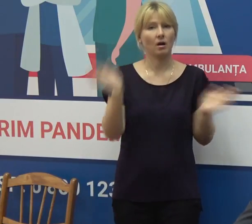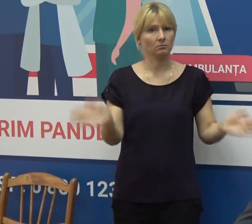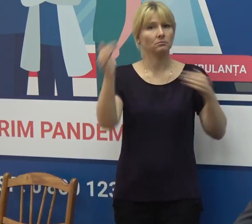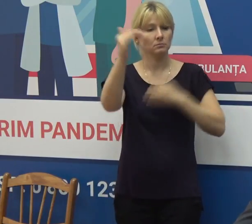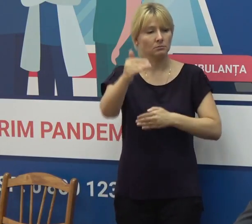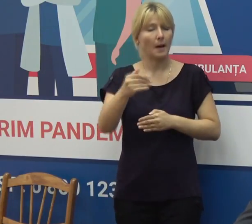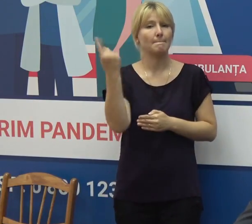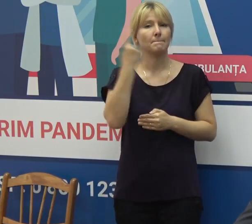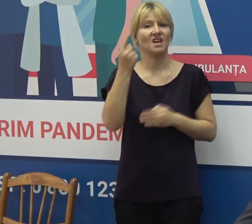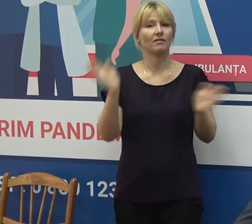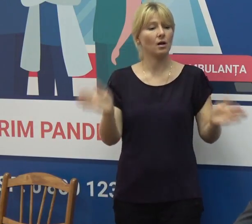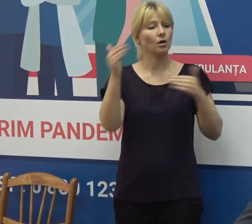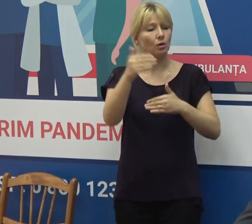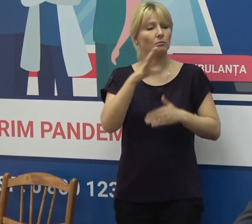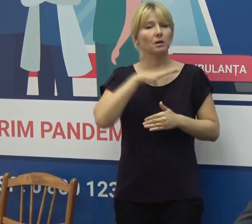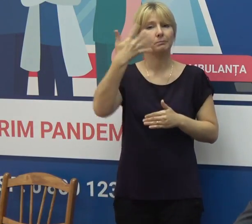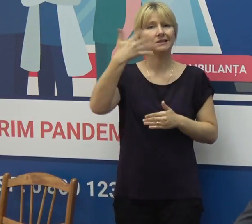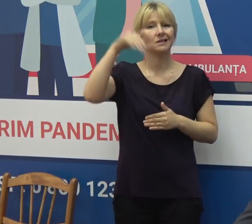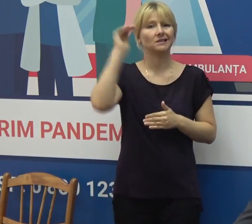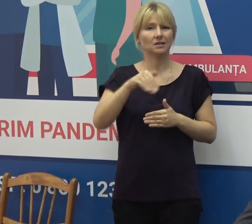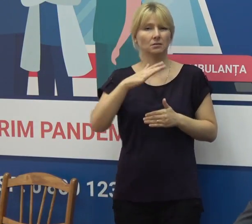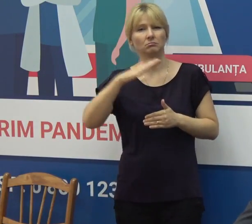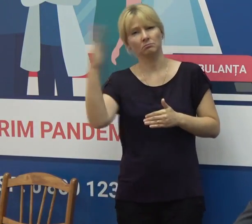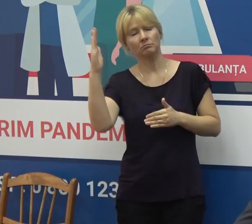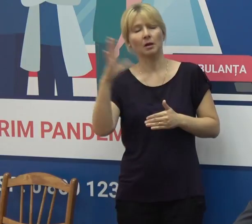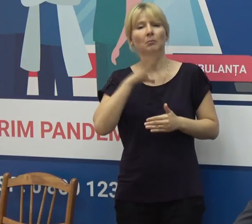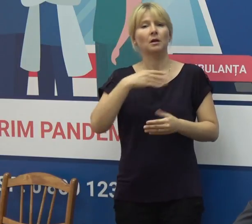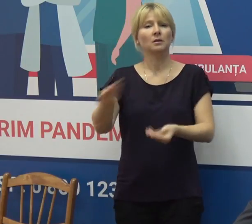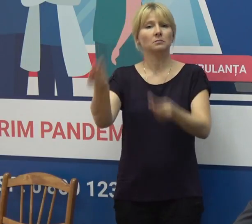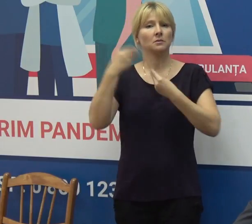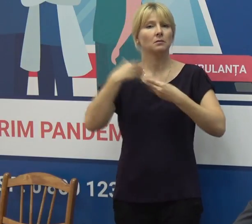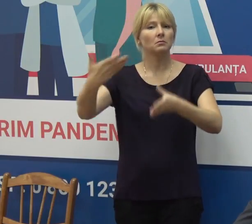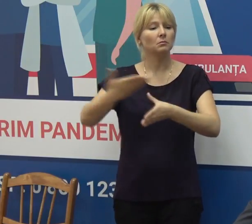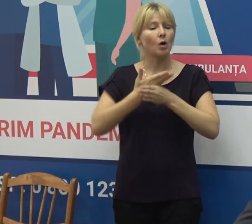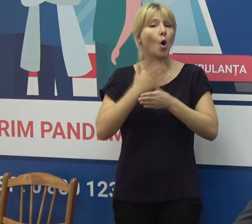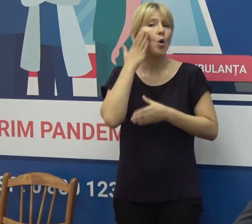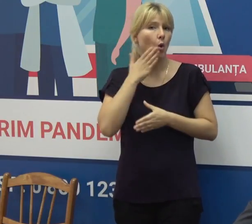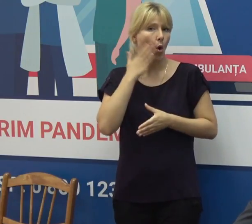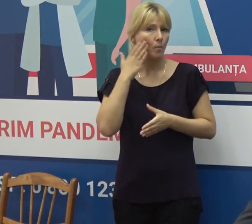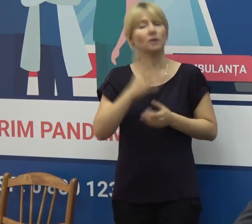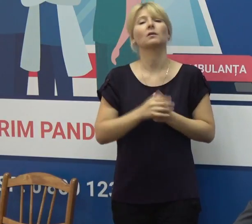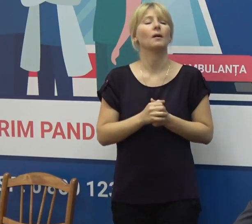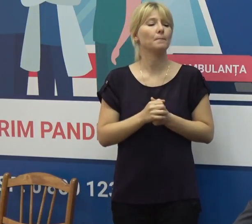primul lot, 50.310 din lotul donat din România,